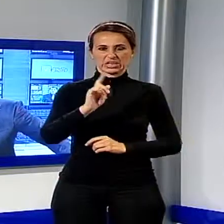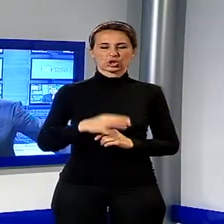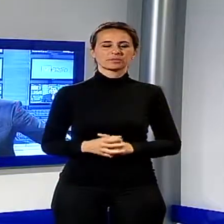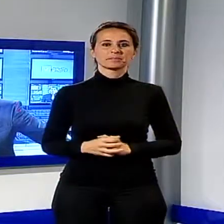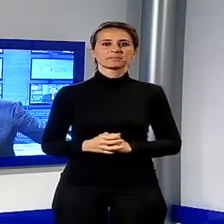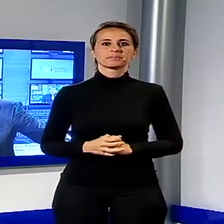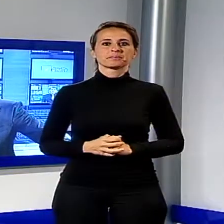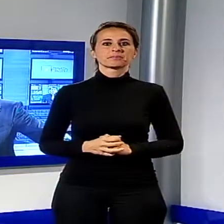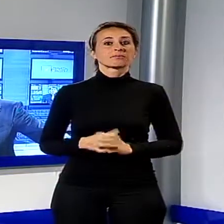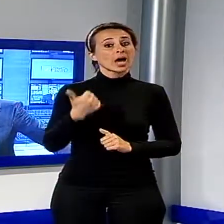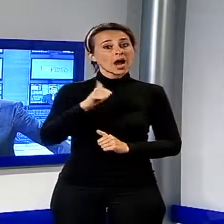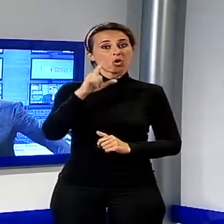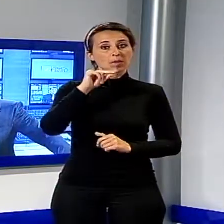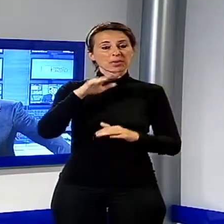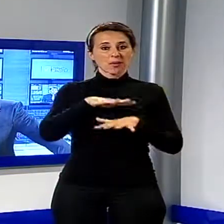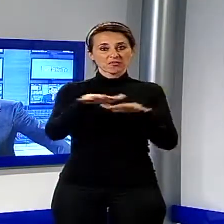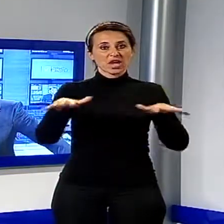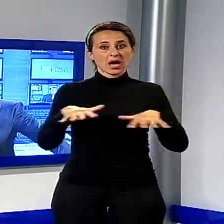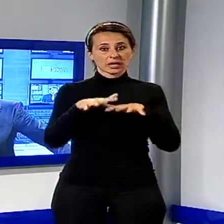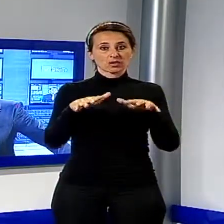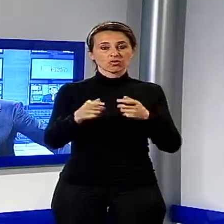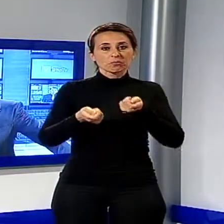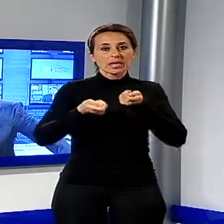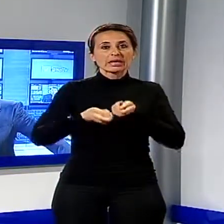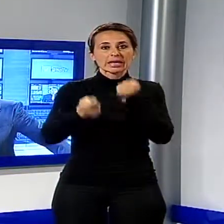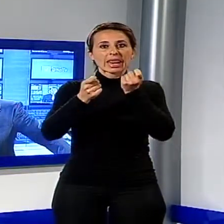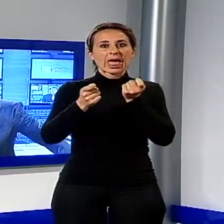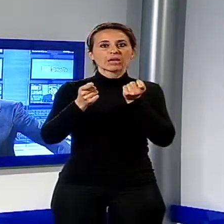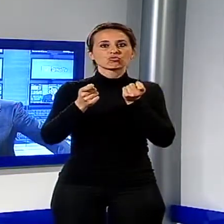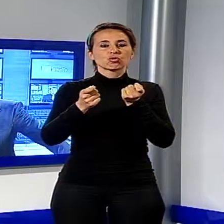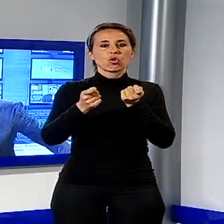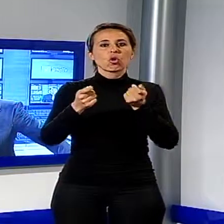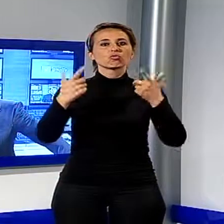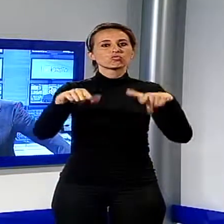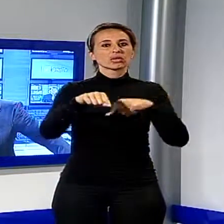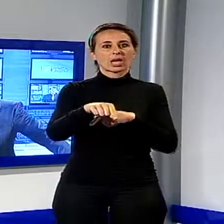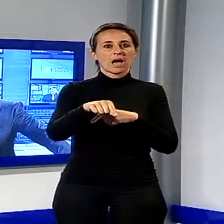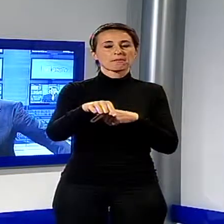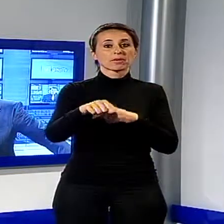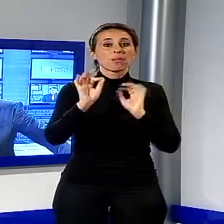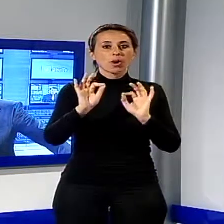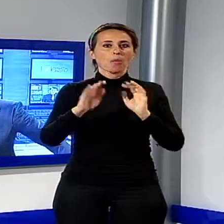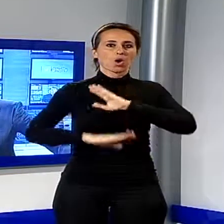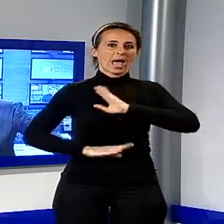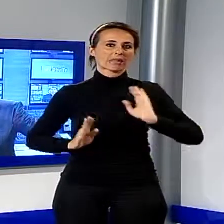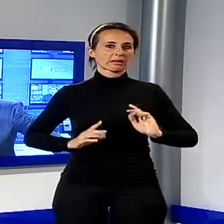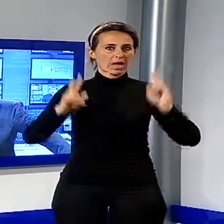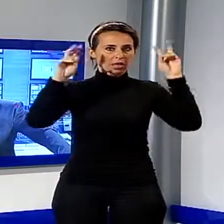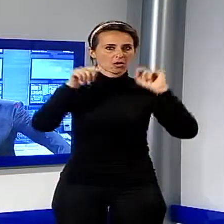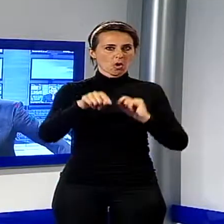Rimaniamo a Viareggio, parliamo del rilancio della città, perché a proposito dei candidati la